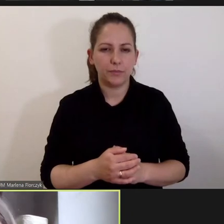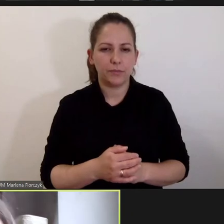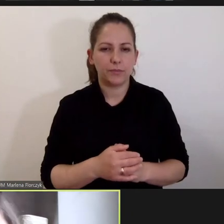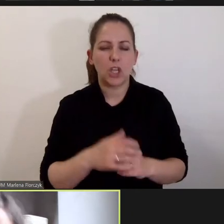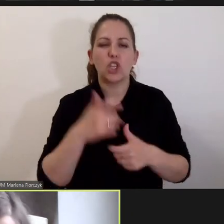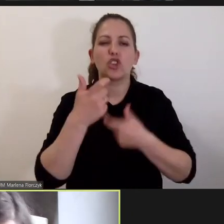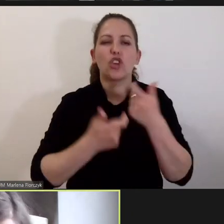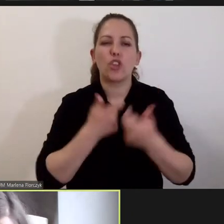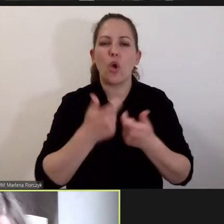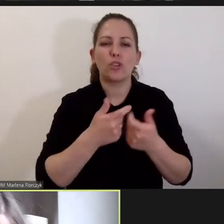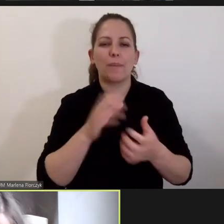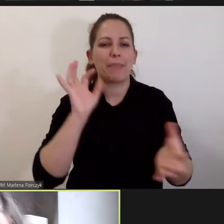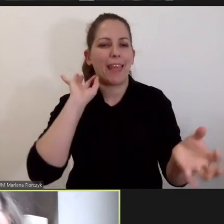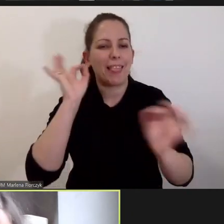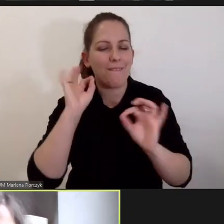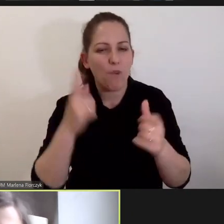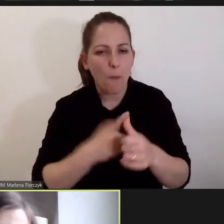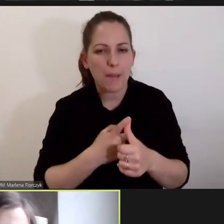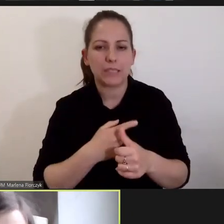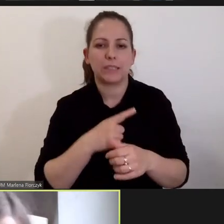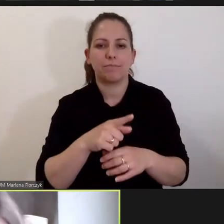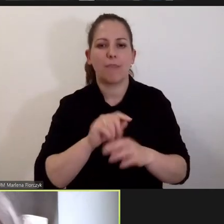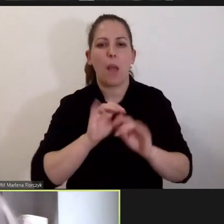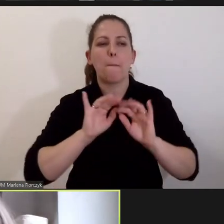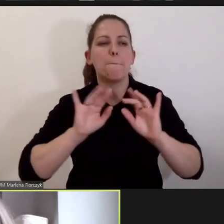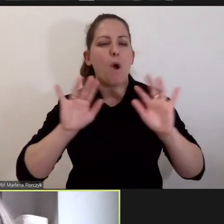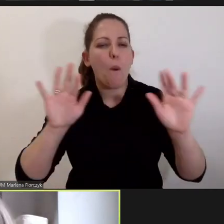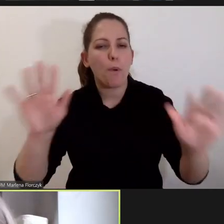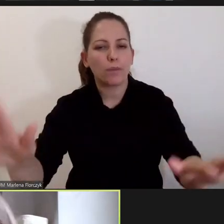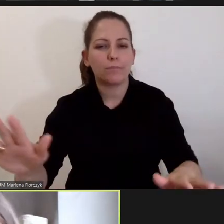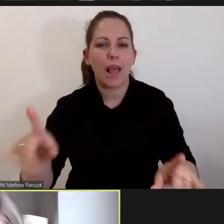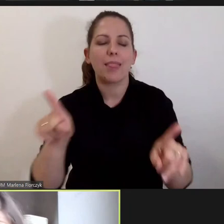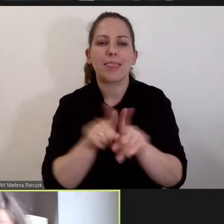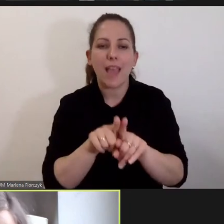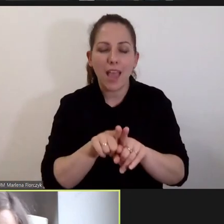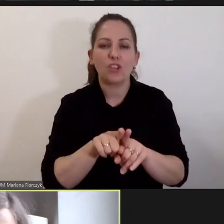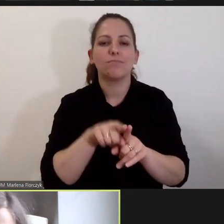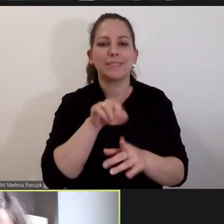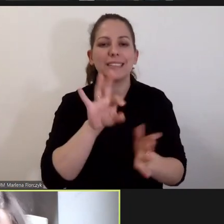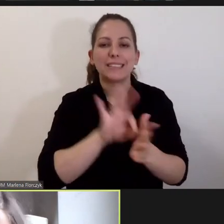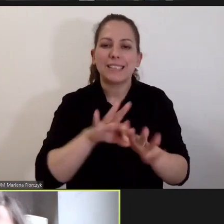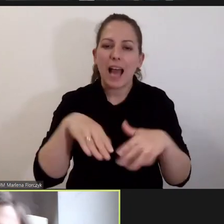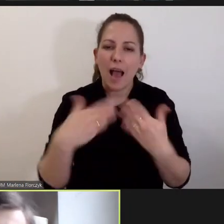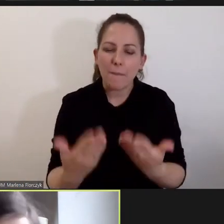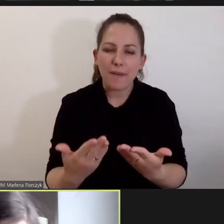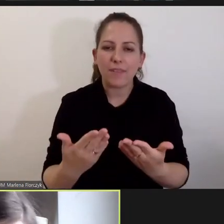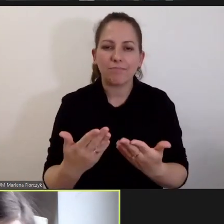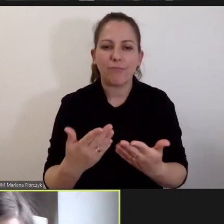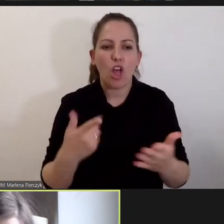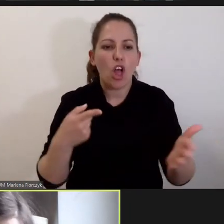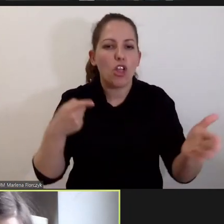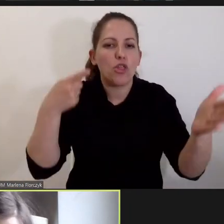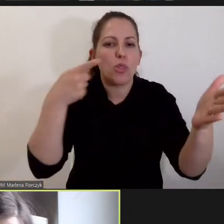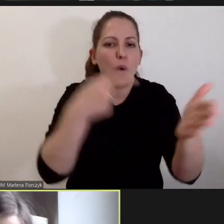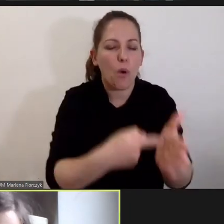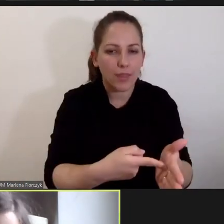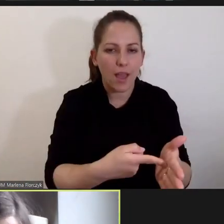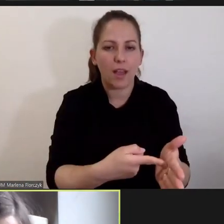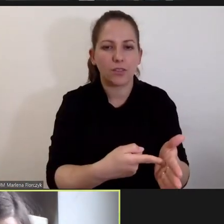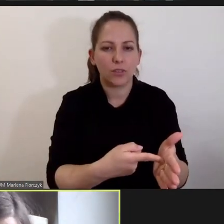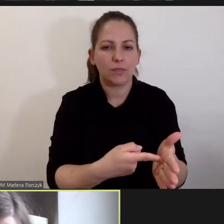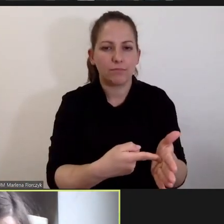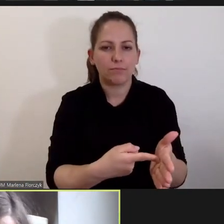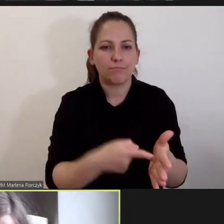czynności informacyjne, popularyzują, ale też po prostu zapewniają dotarcie do